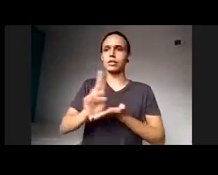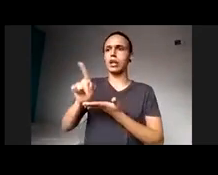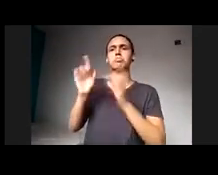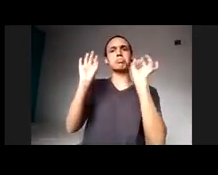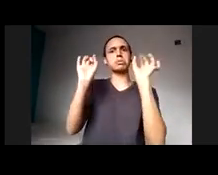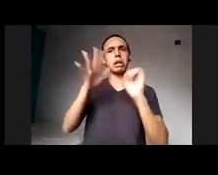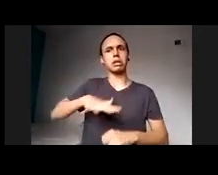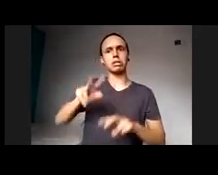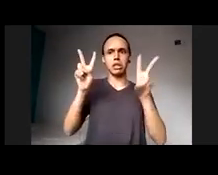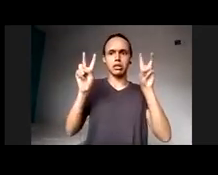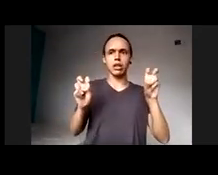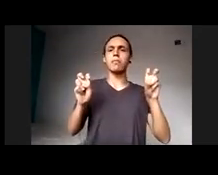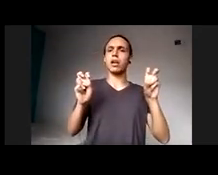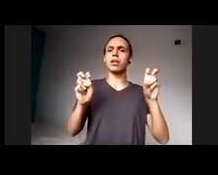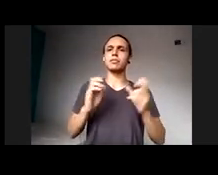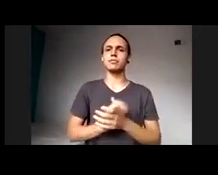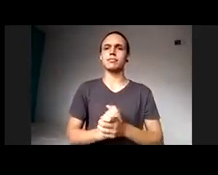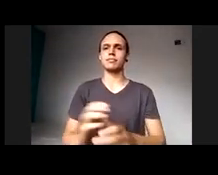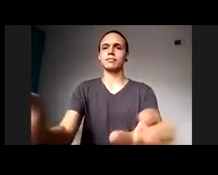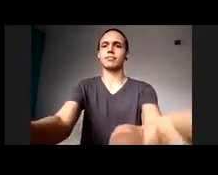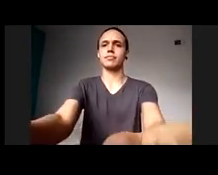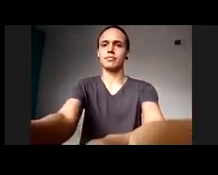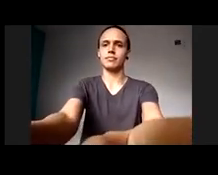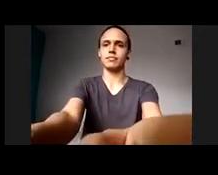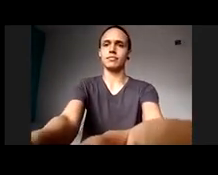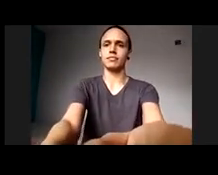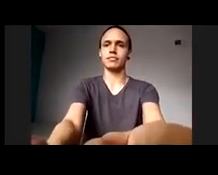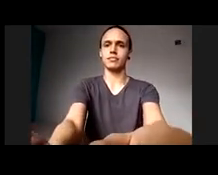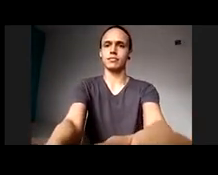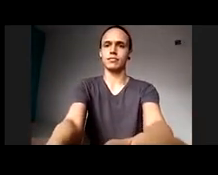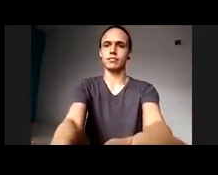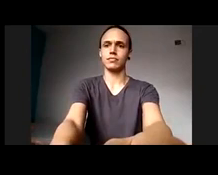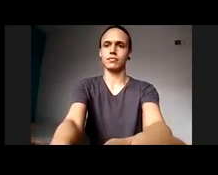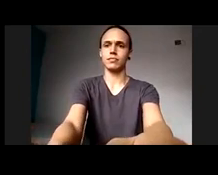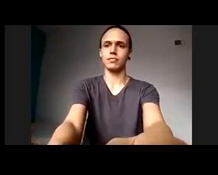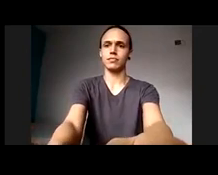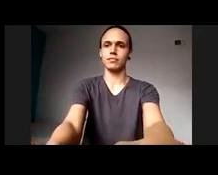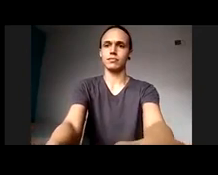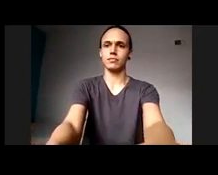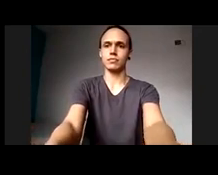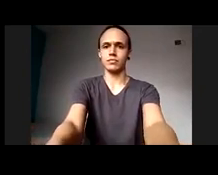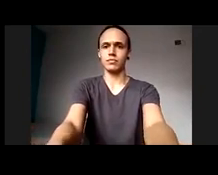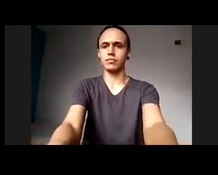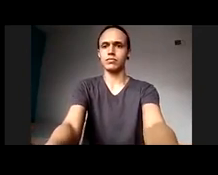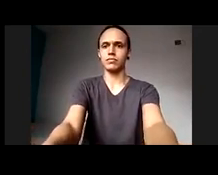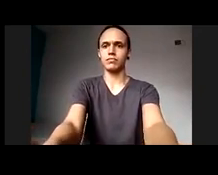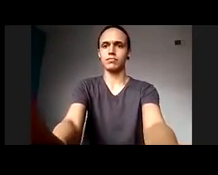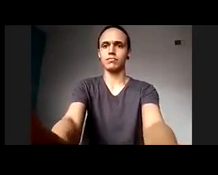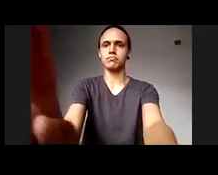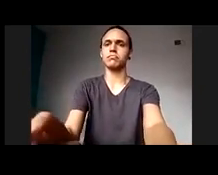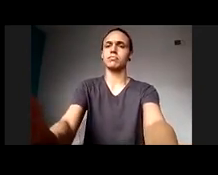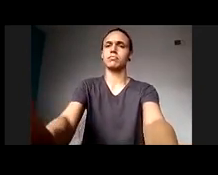tema, da educação e da inclusão, faz um trabalho muito bonito, né, na universidade, nas